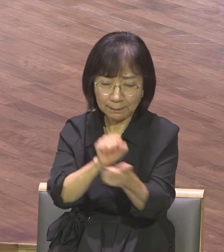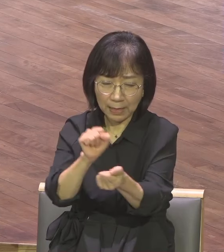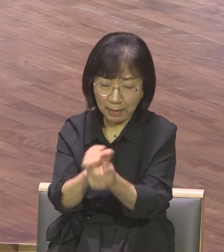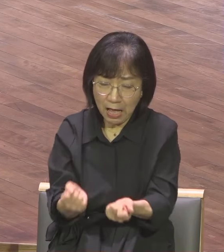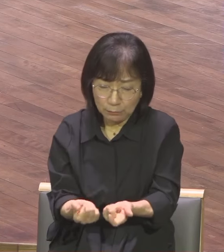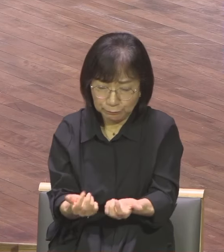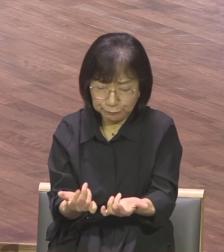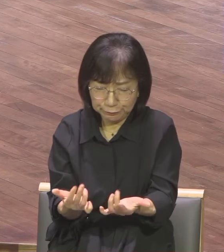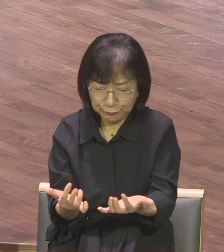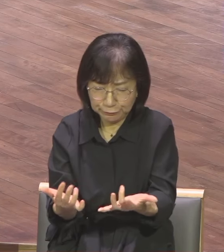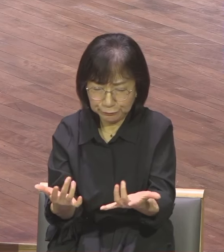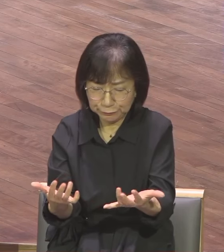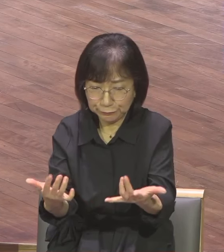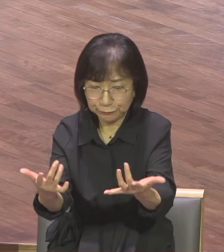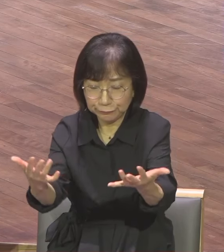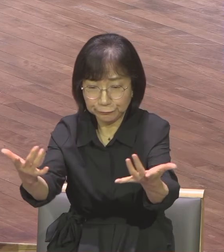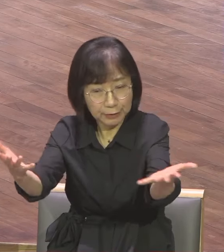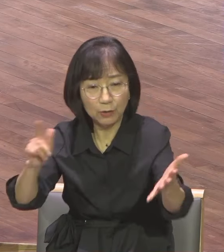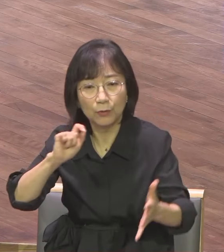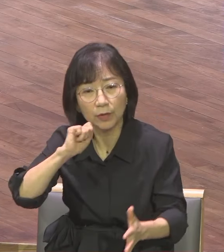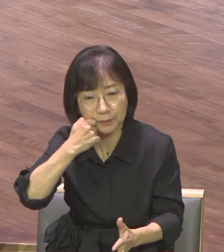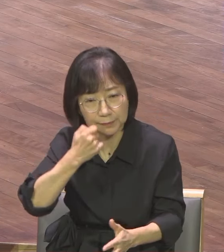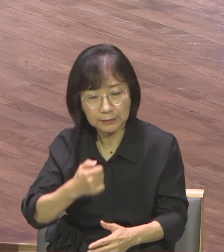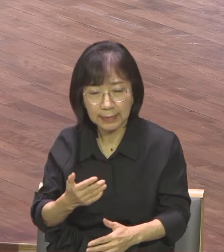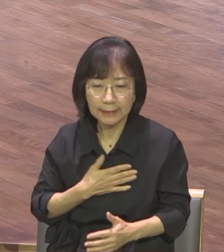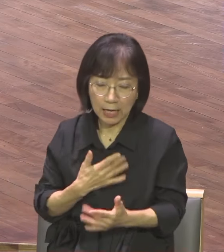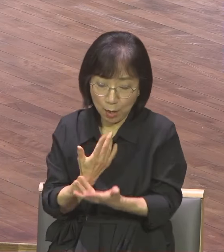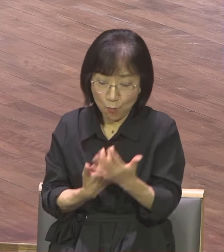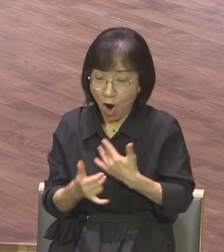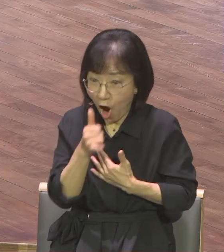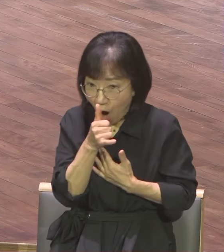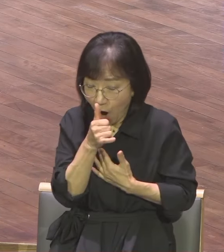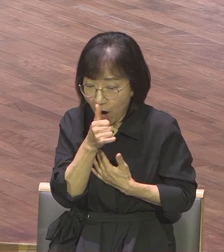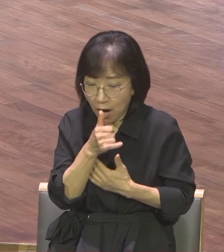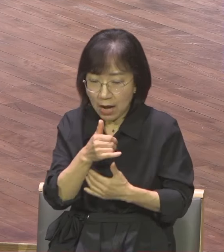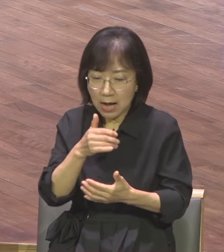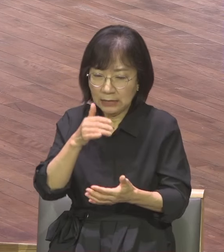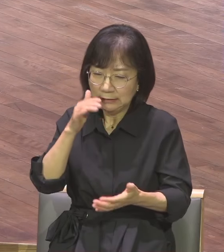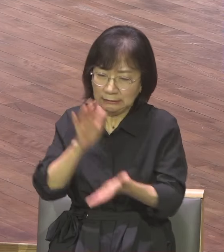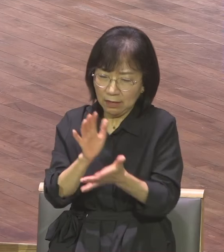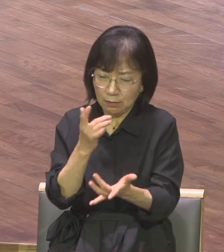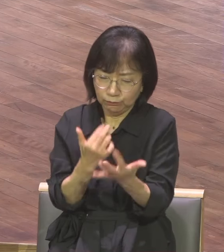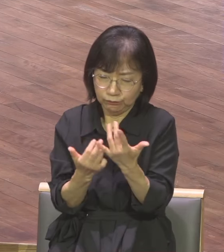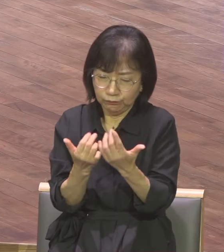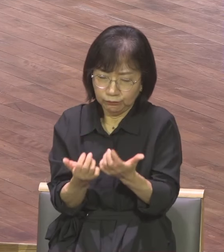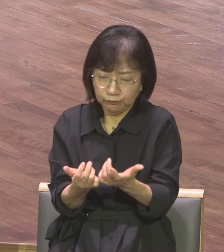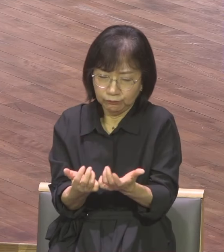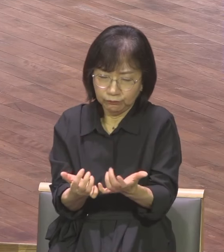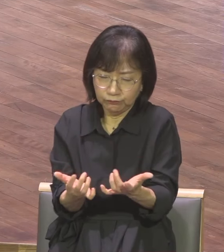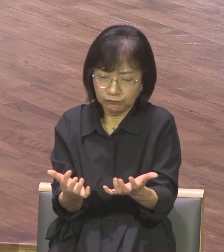예수 생명에 불을 옮깁니까 내 마음에 불이 없는데 어떻게 전도에 불을 옮깁니까